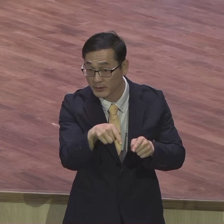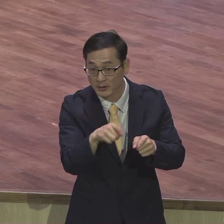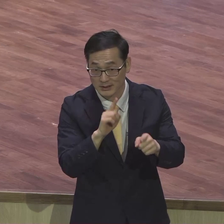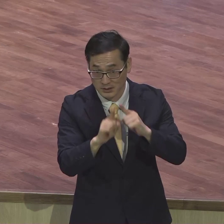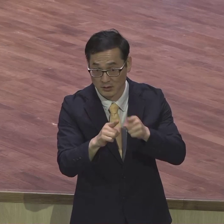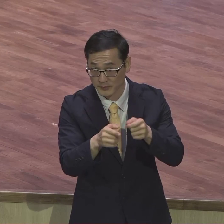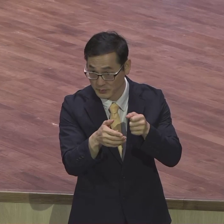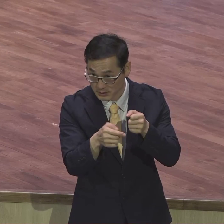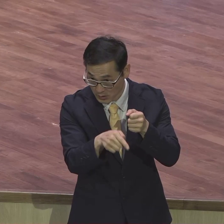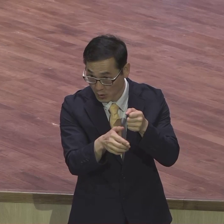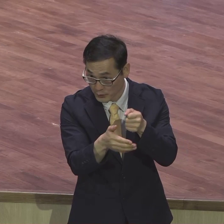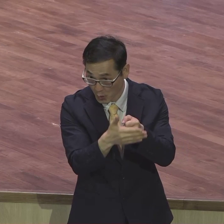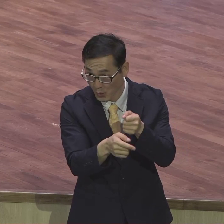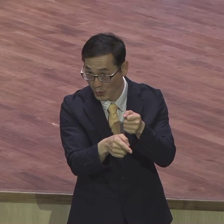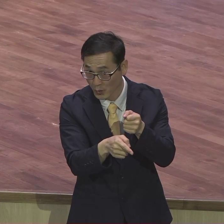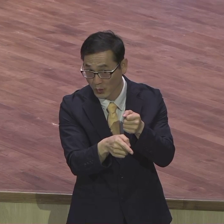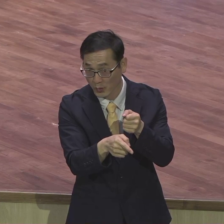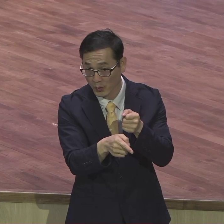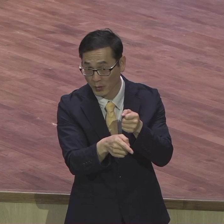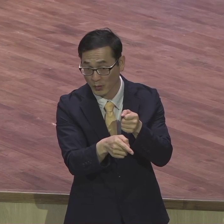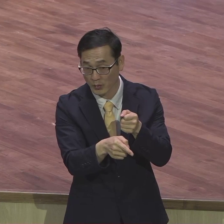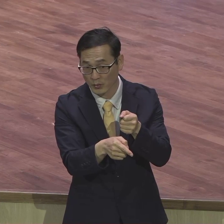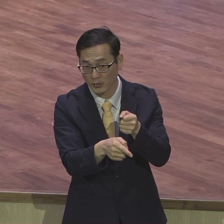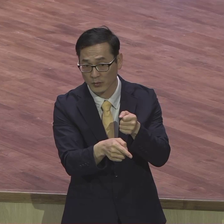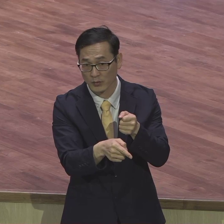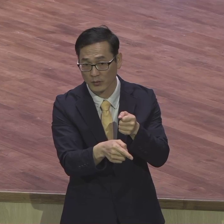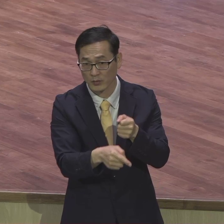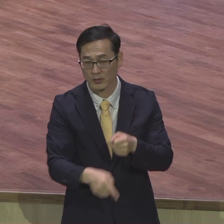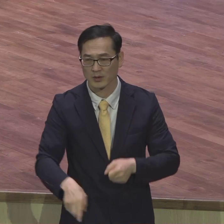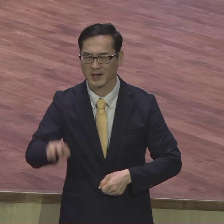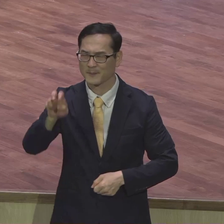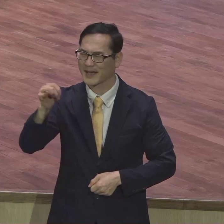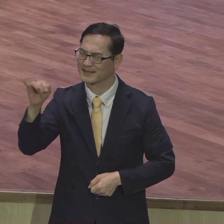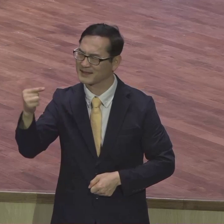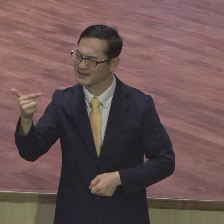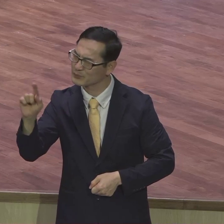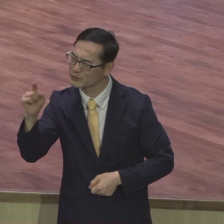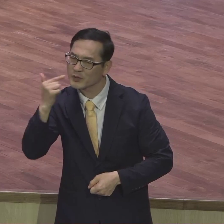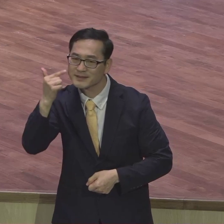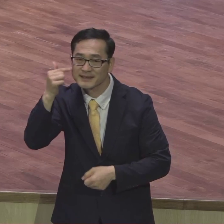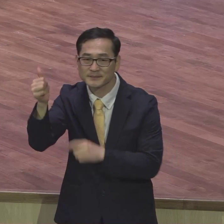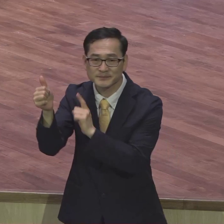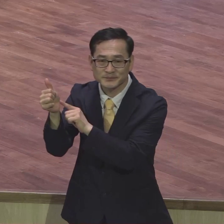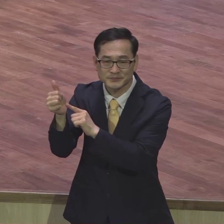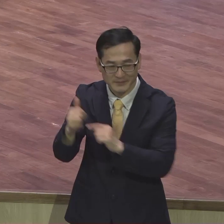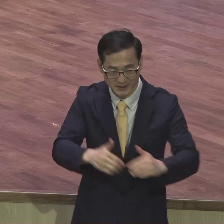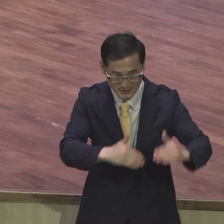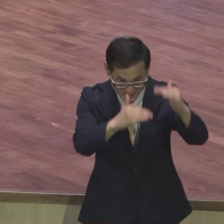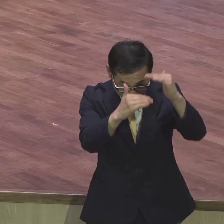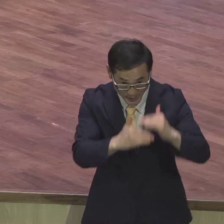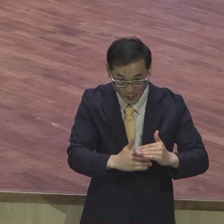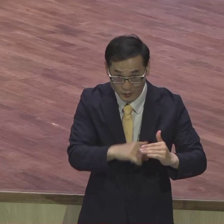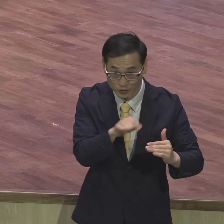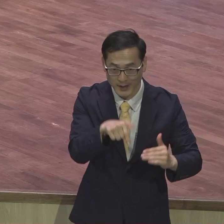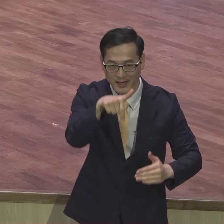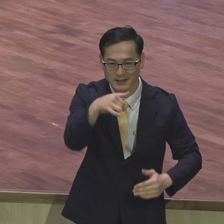그래서 이 유명한 마틴 로드 존슨 목사님은 본문에 나오는 거룩으로라는